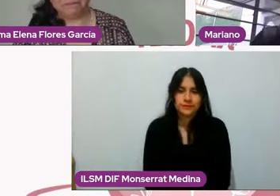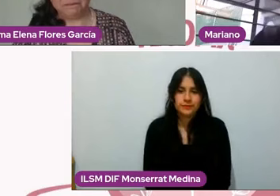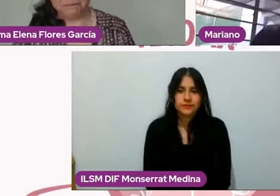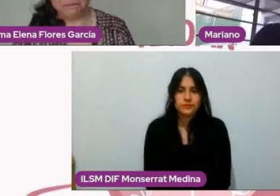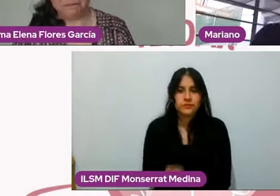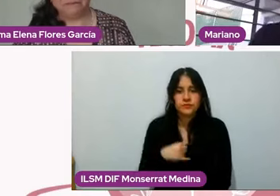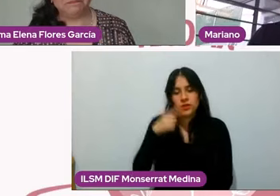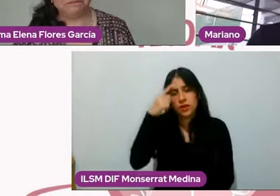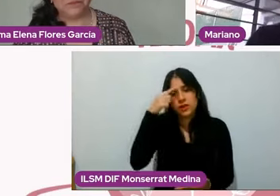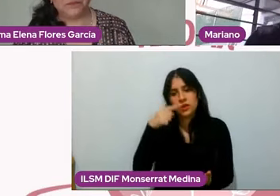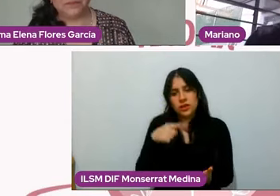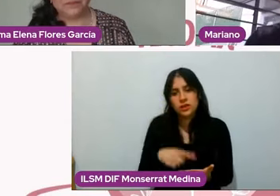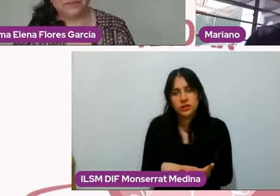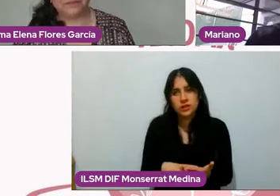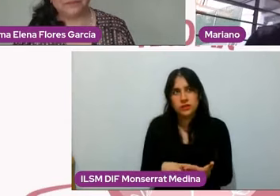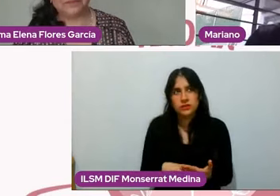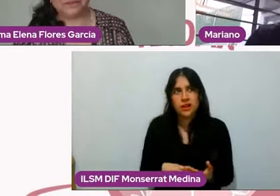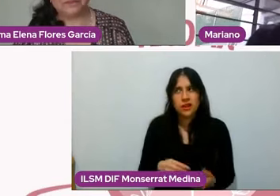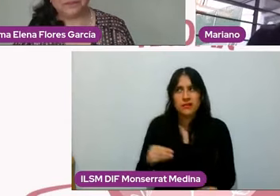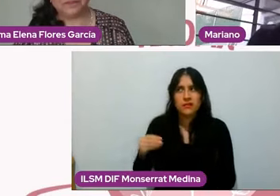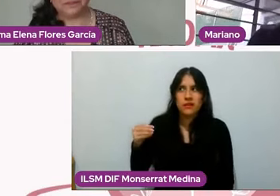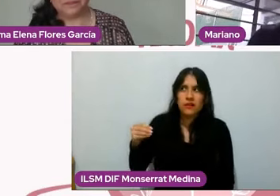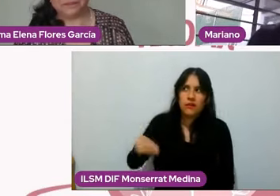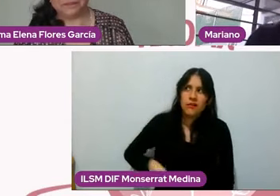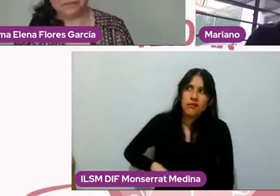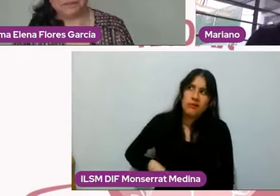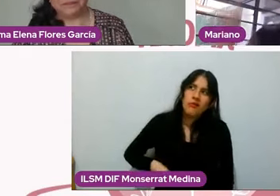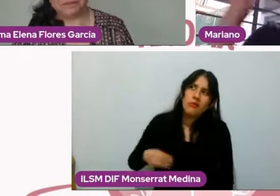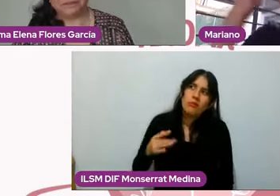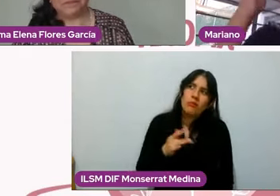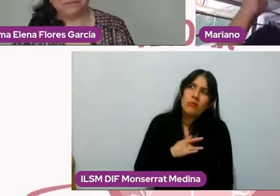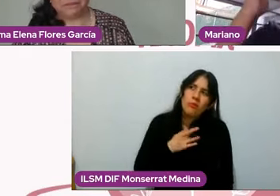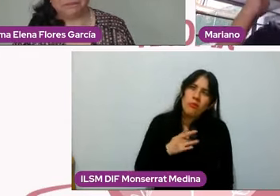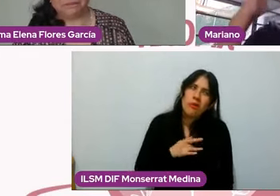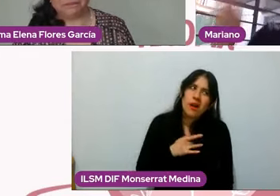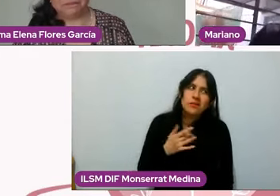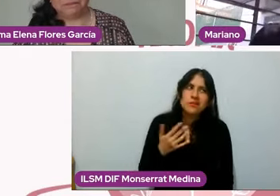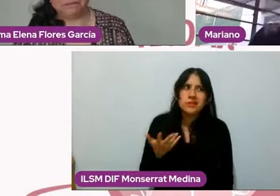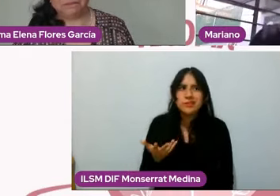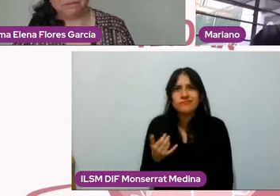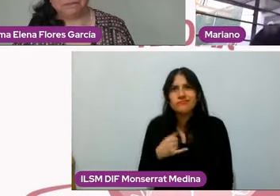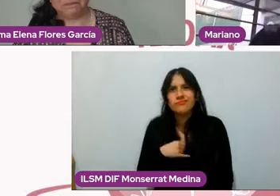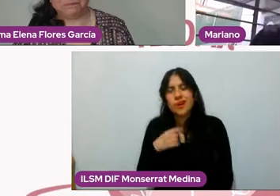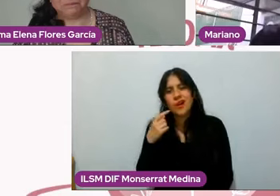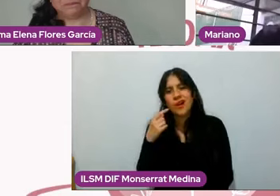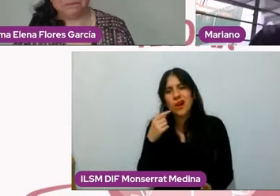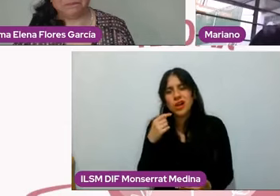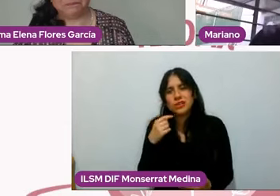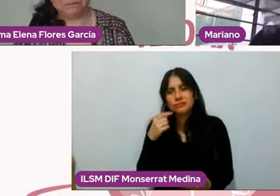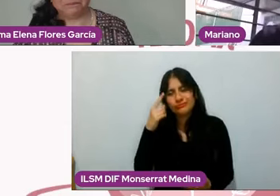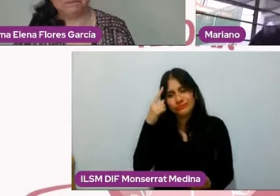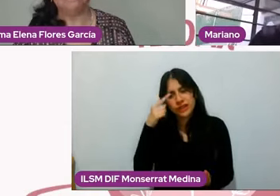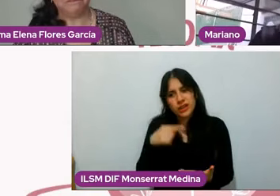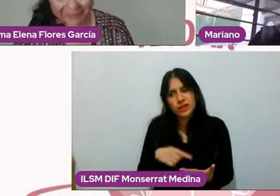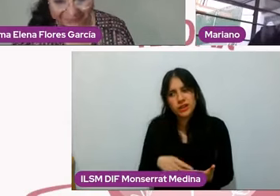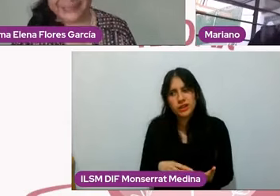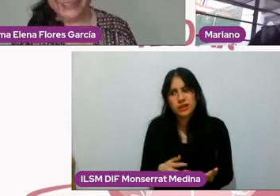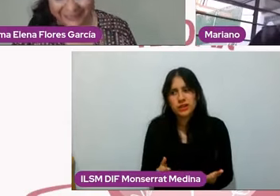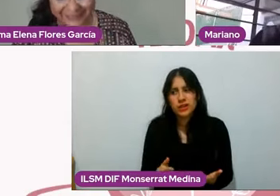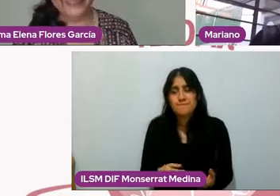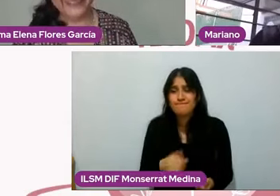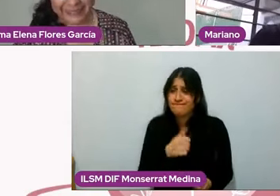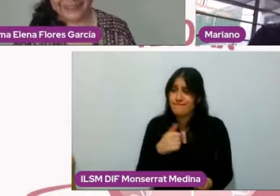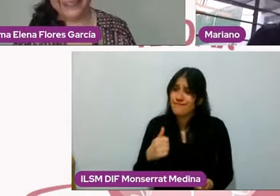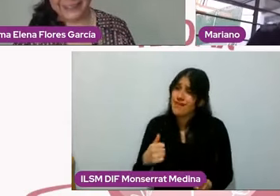más que sentir culpa, yo les diría, si ya ubican cosas, vayan y háganse responsable de ello